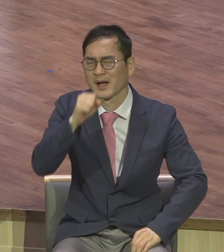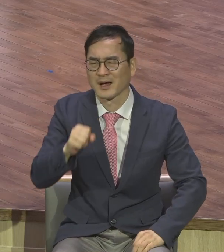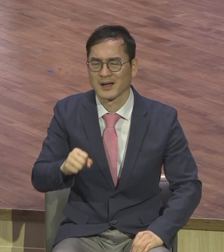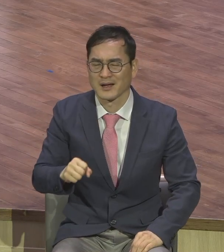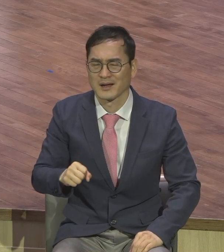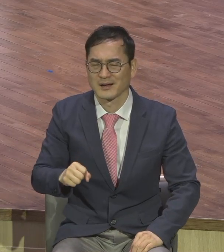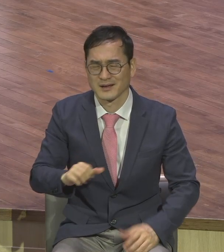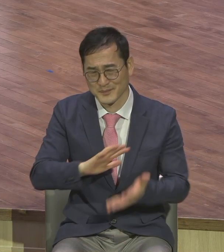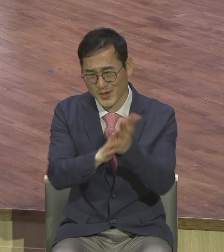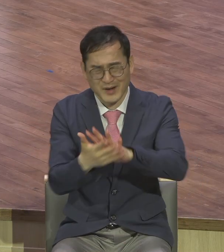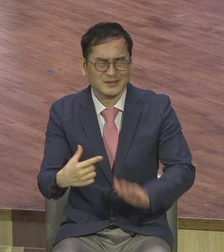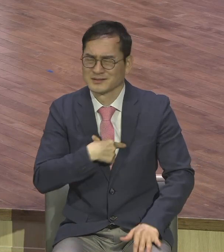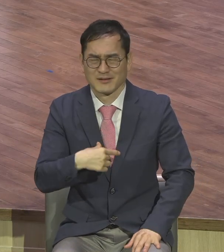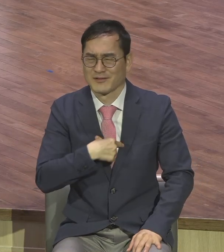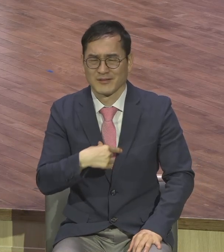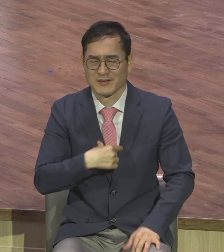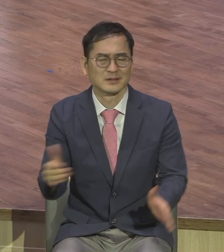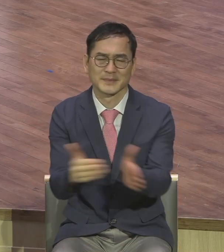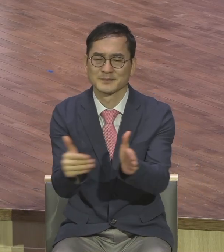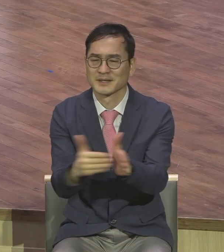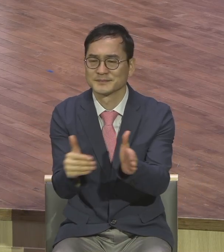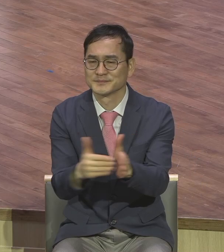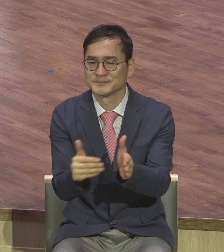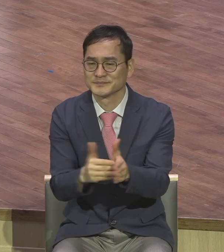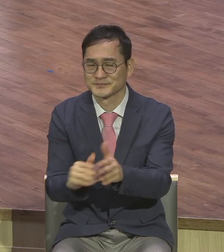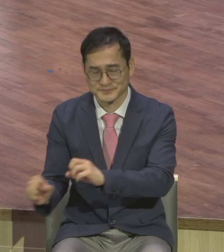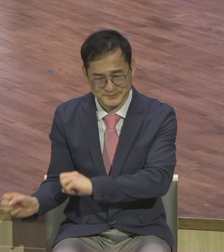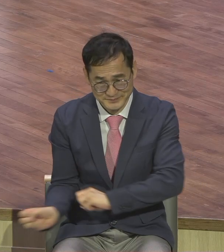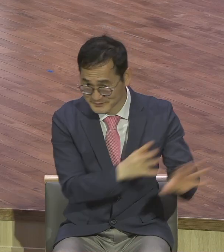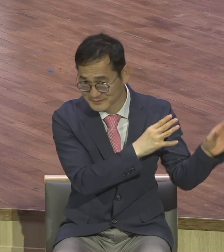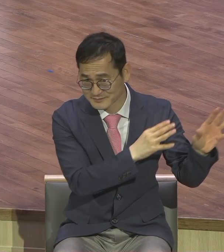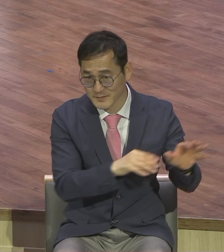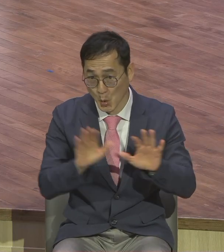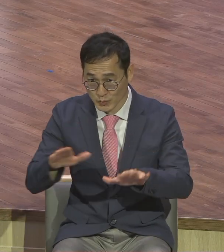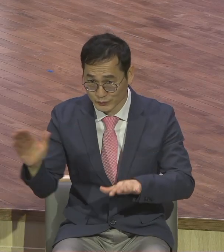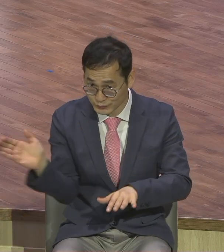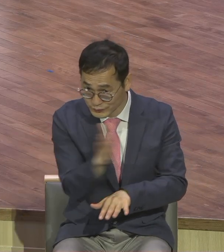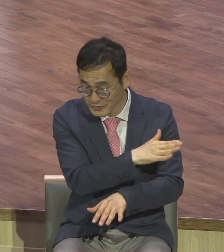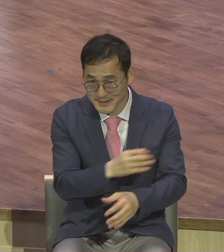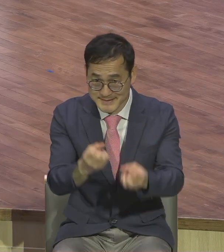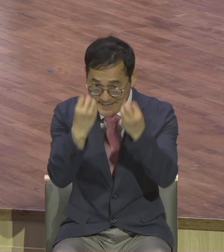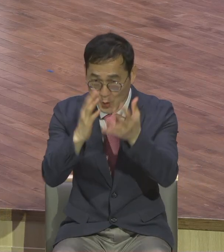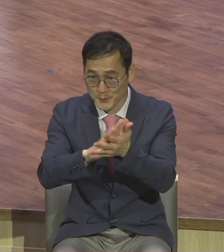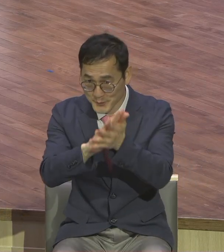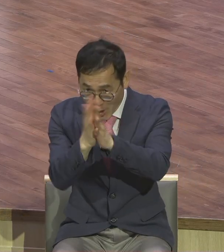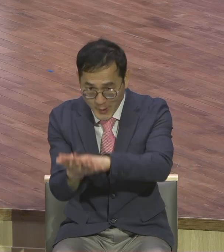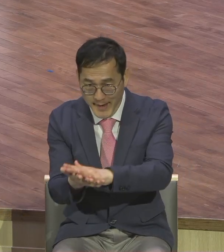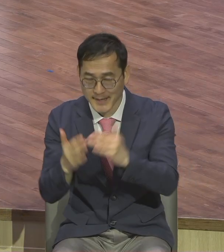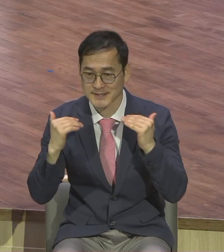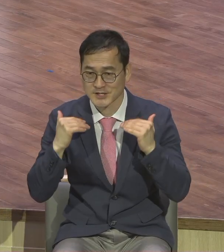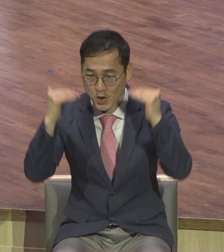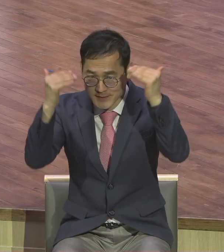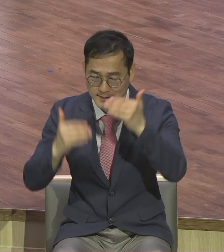삶을 이제 깨버리고 오늘부터 정말 새로운 변화와 성장의 세트를 갖추는